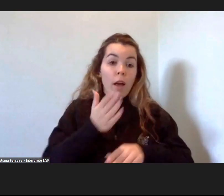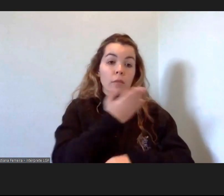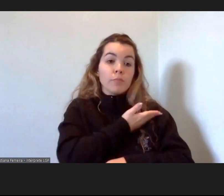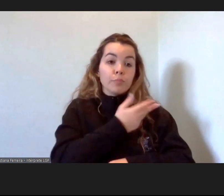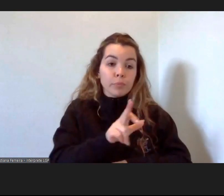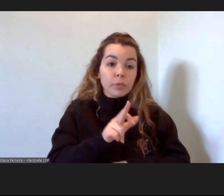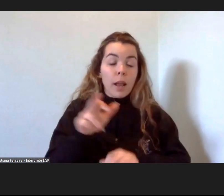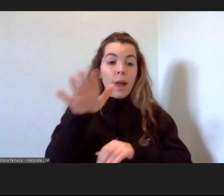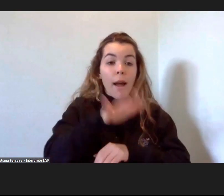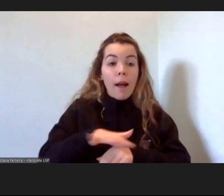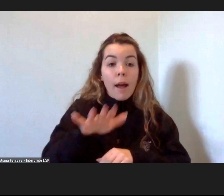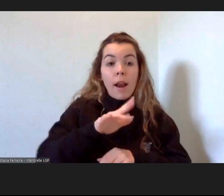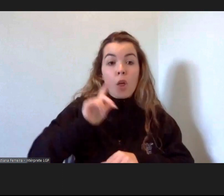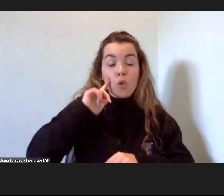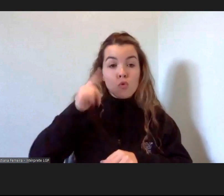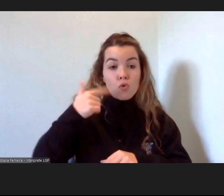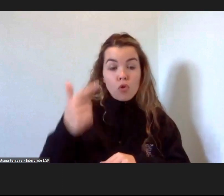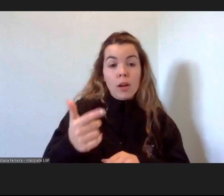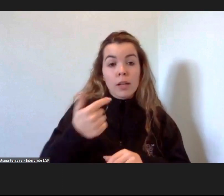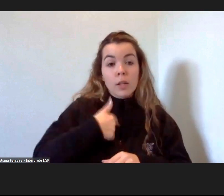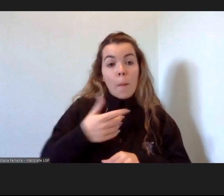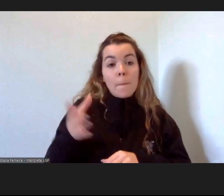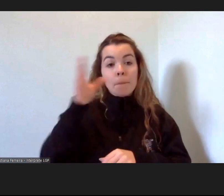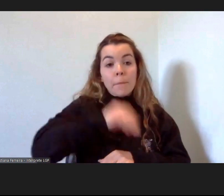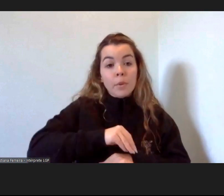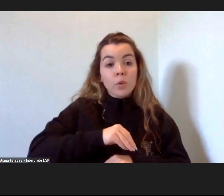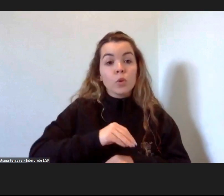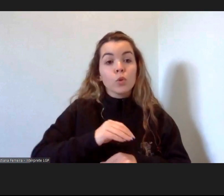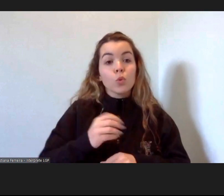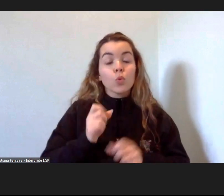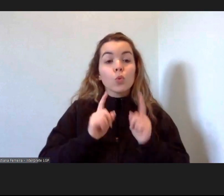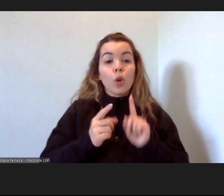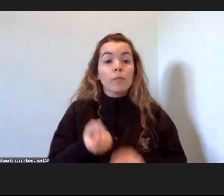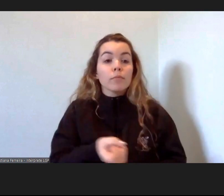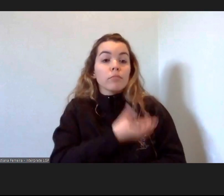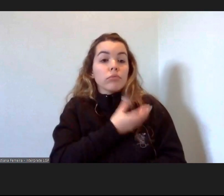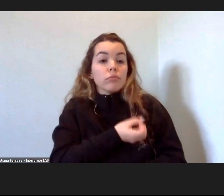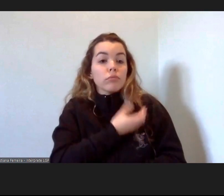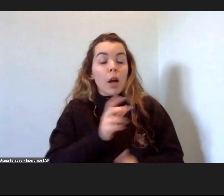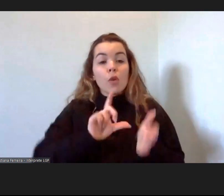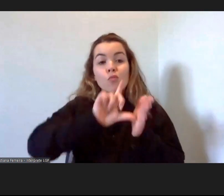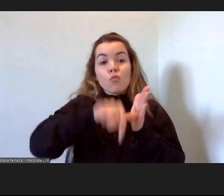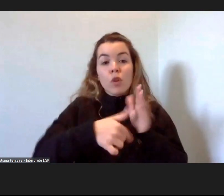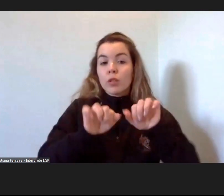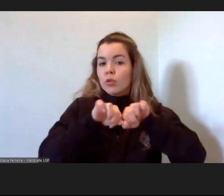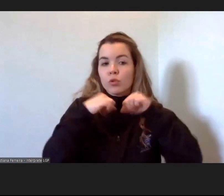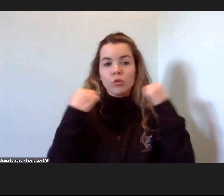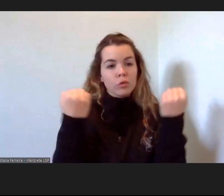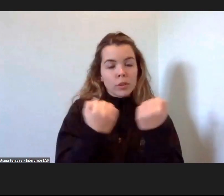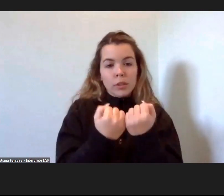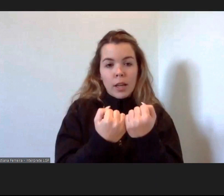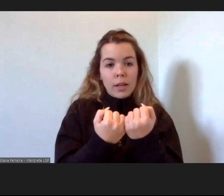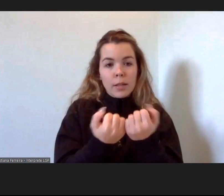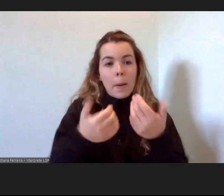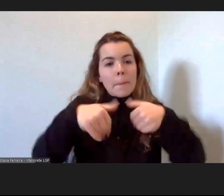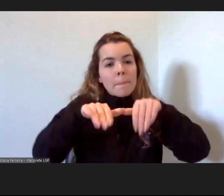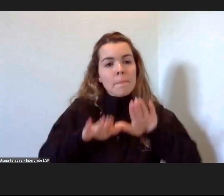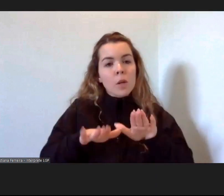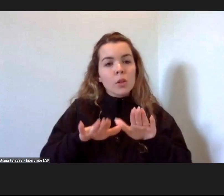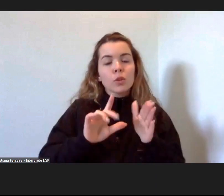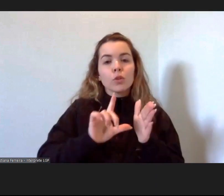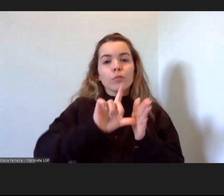facto, sou, mais que isso tudo, uma apaixonada por projetos sociais. Mas projetos,